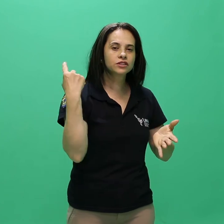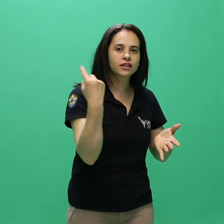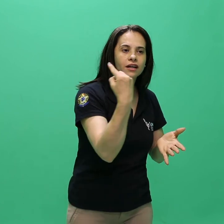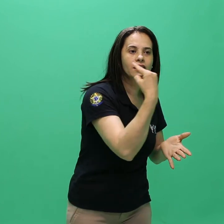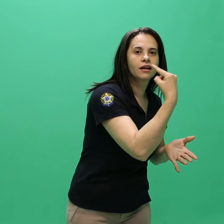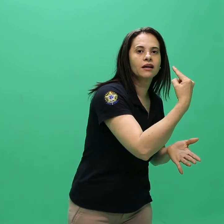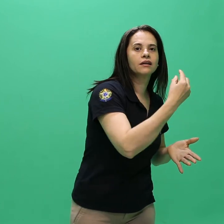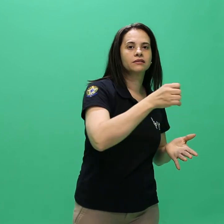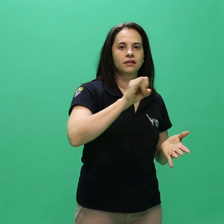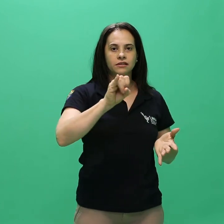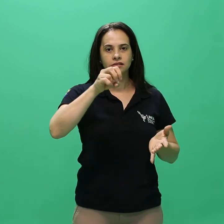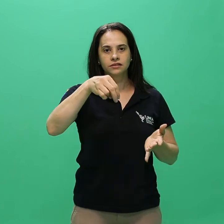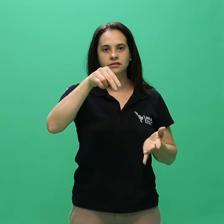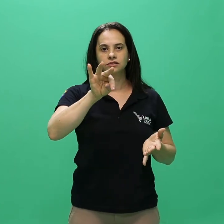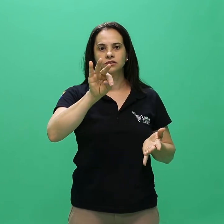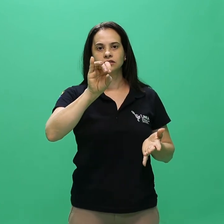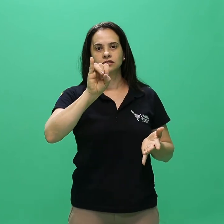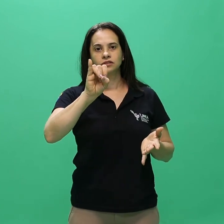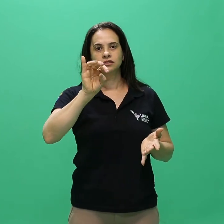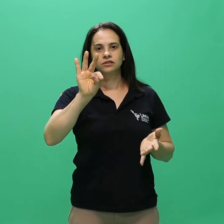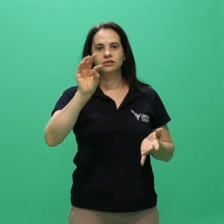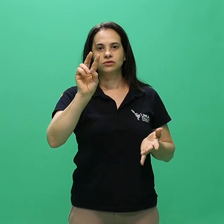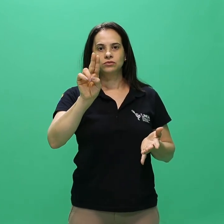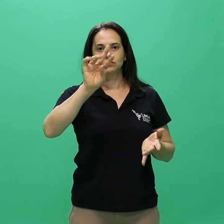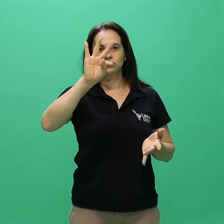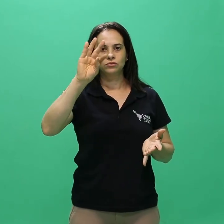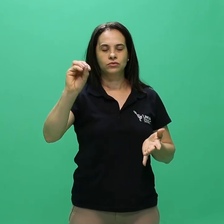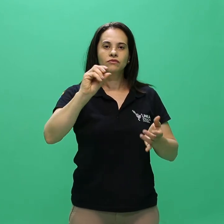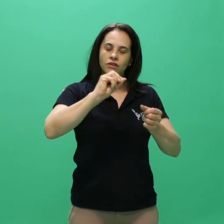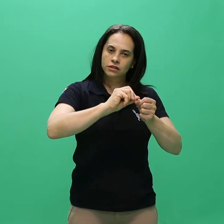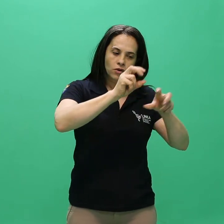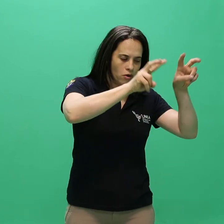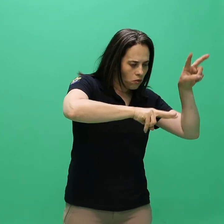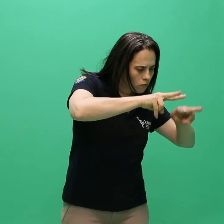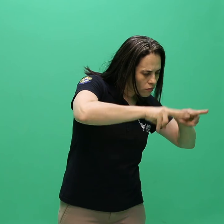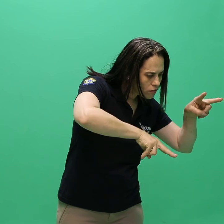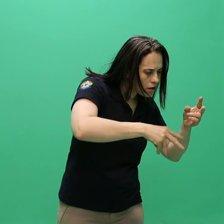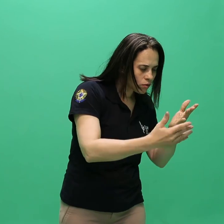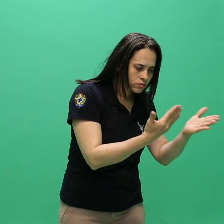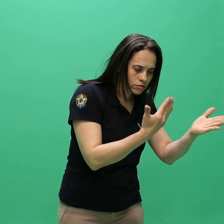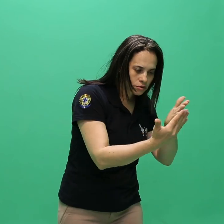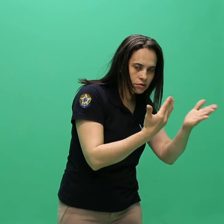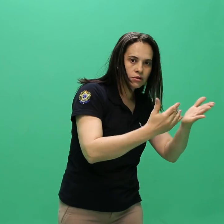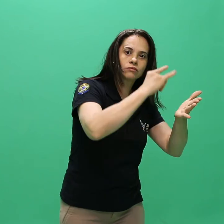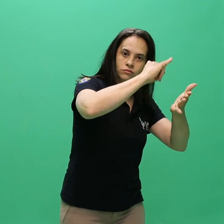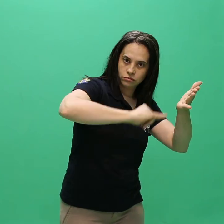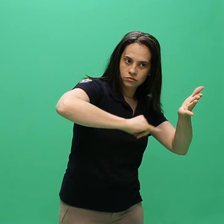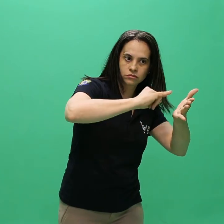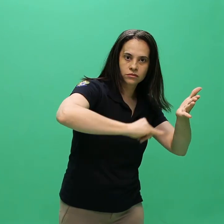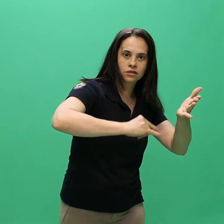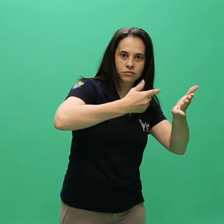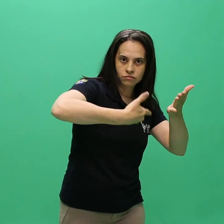institutos realizarão a conferência presencial da documentação